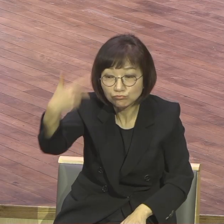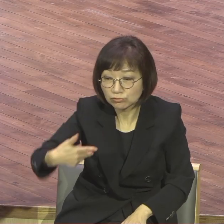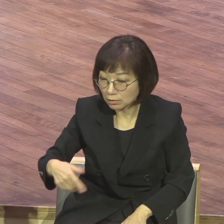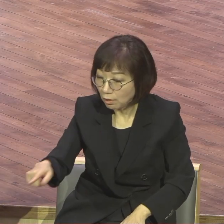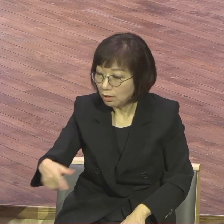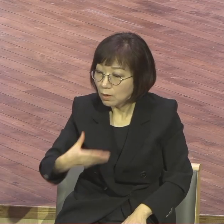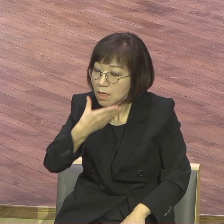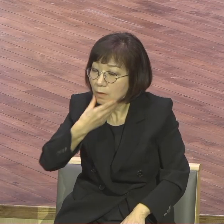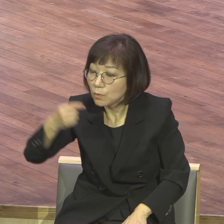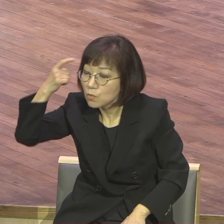기쁘냐